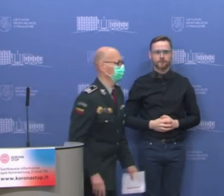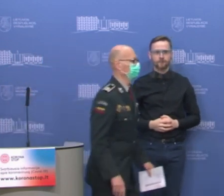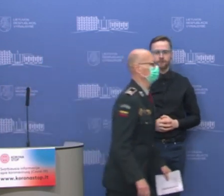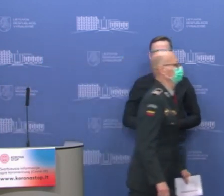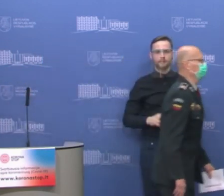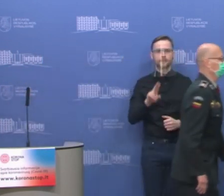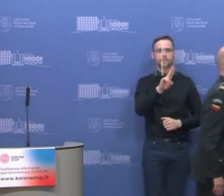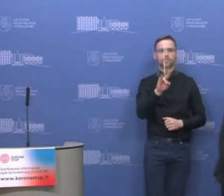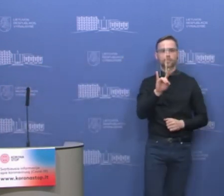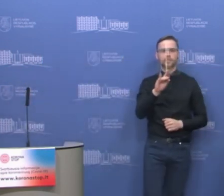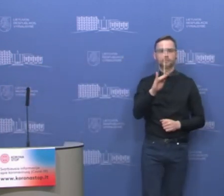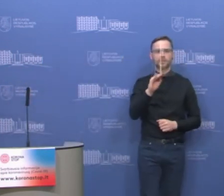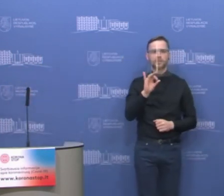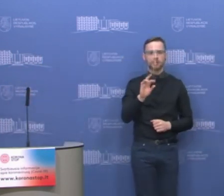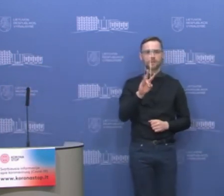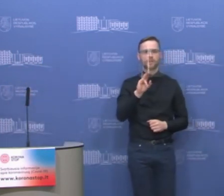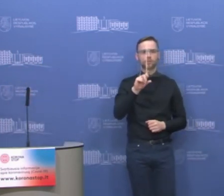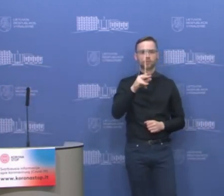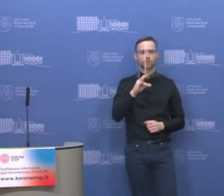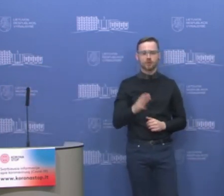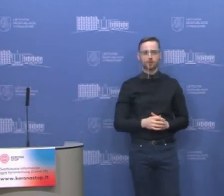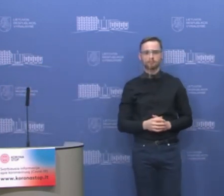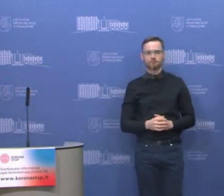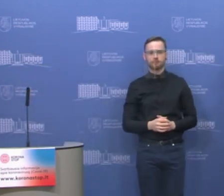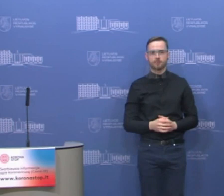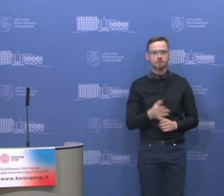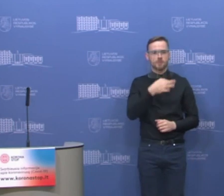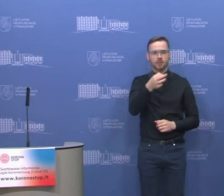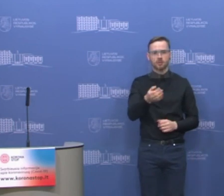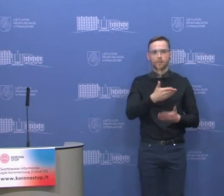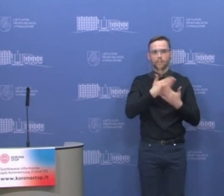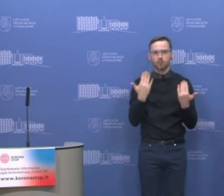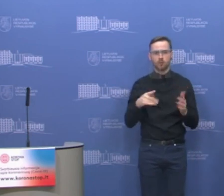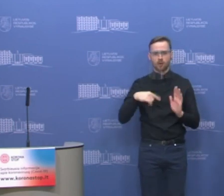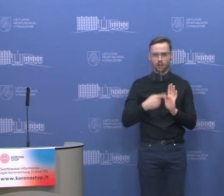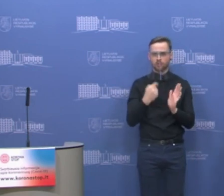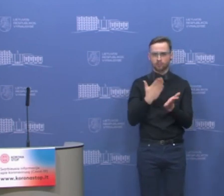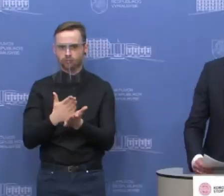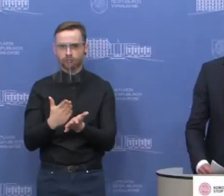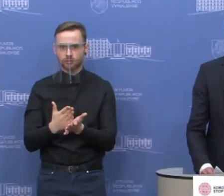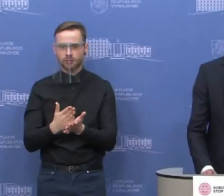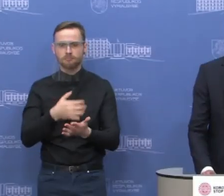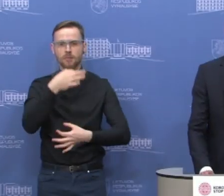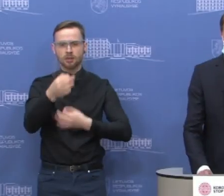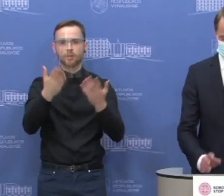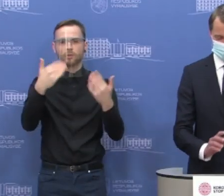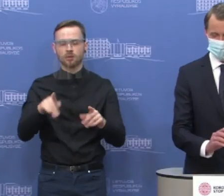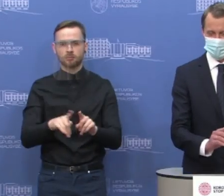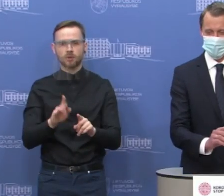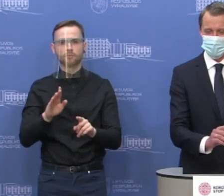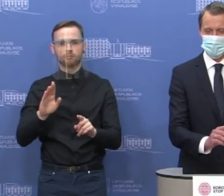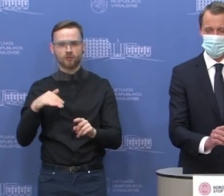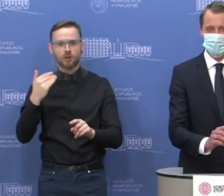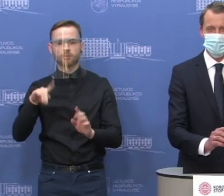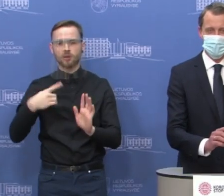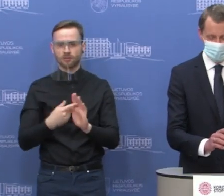Vaičiūna. Žygimantai, prašau, dar niepa nepasakėjau, jau klausimų yra, bet po pasisakymų klausimų tikiu darbus